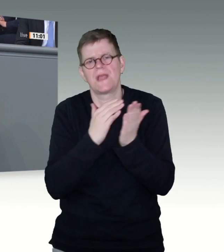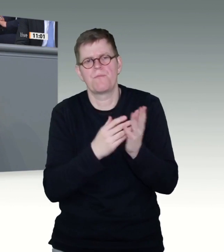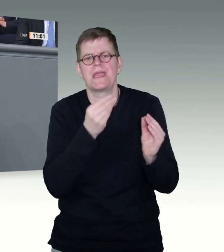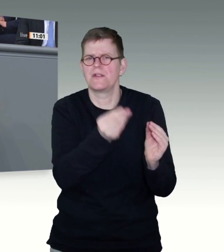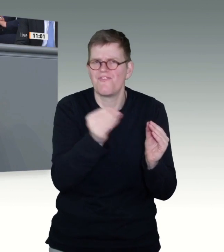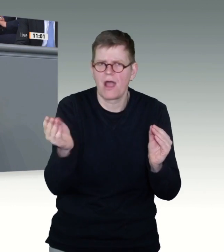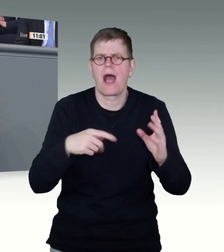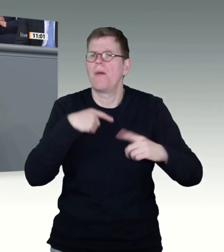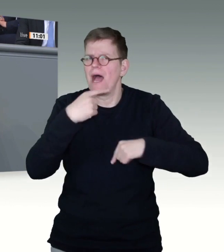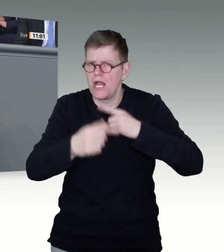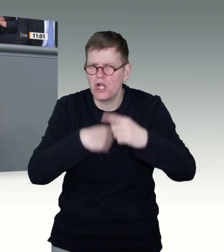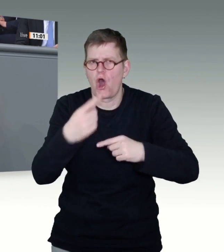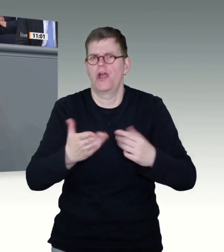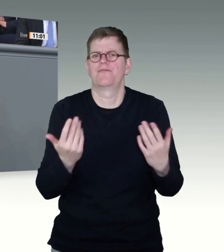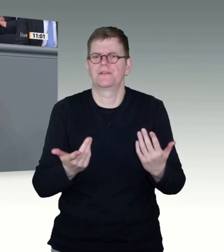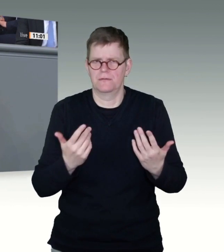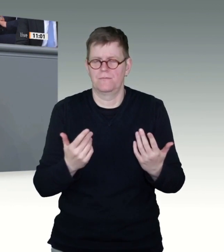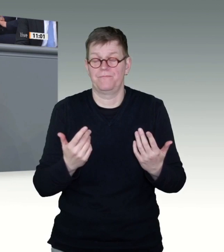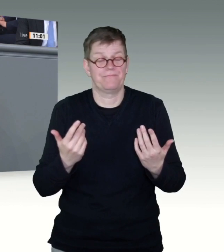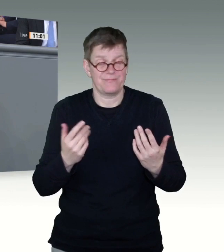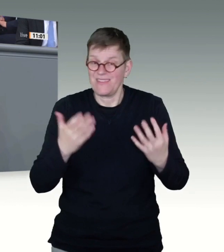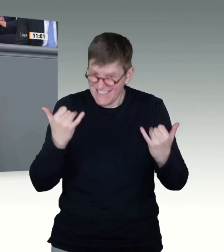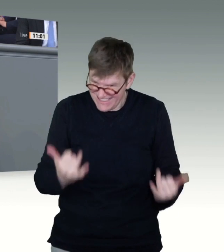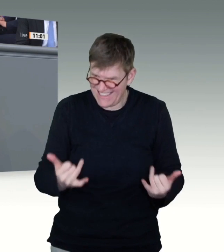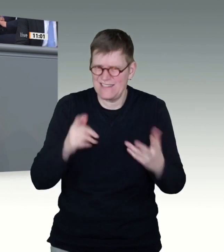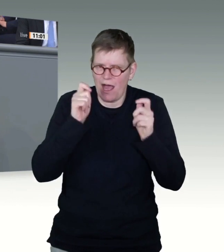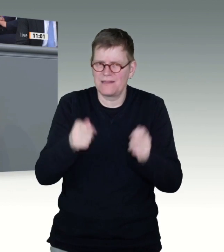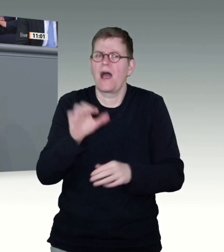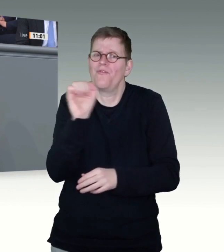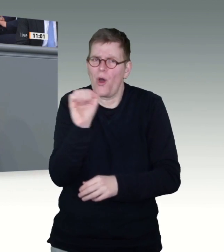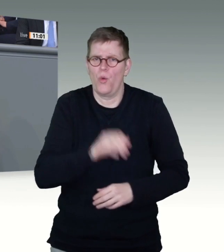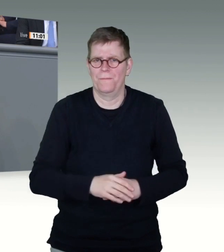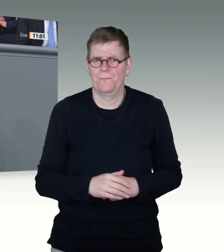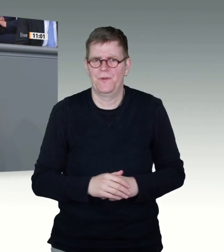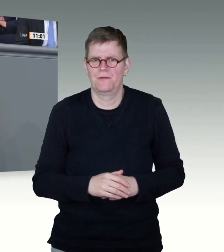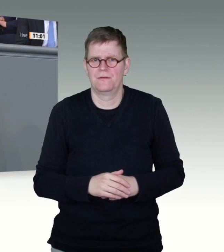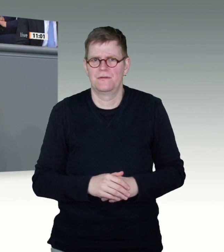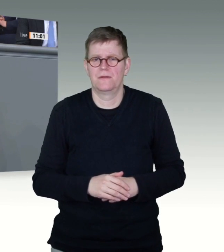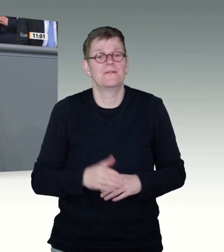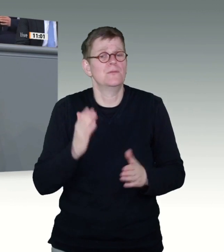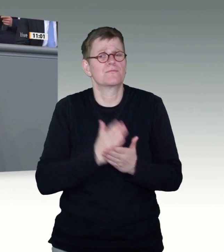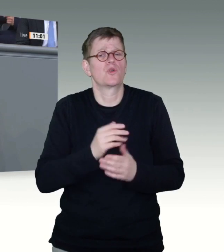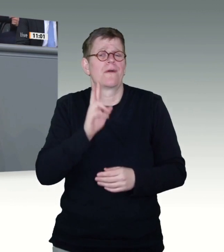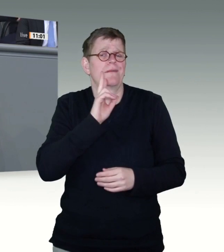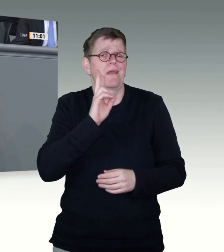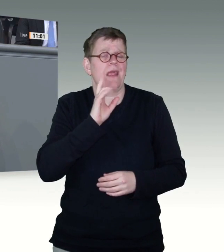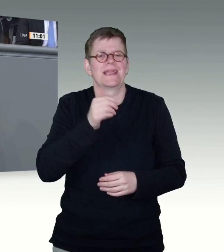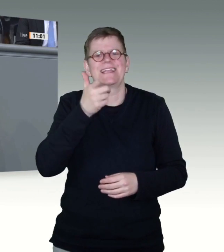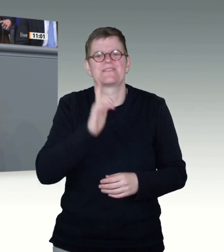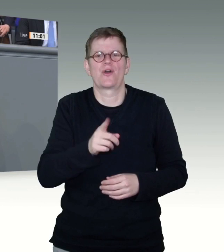schrittweise abgestellt werden, dass dazugelernt wird. Mittlerweile werden fast 200 000 Impfungen pro Tag vorgenommen. Die Länder haben